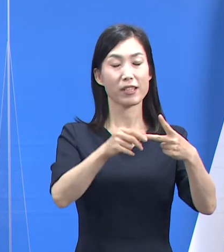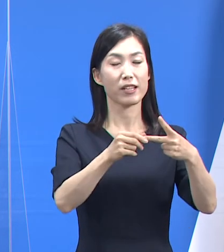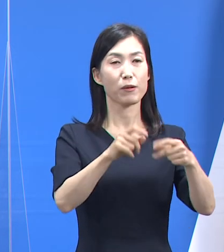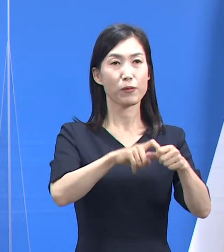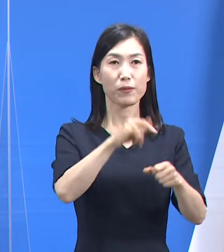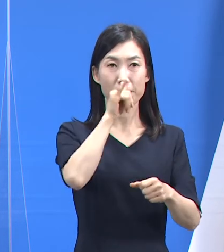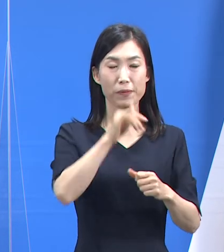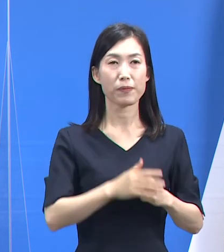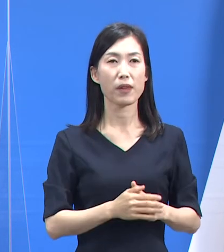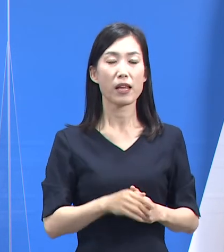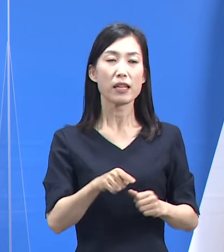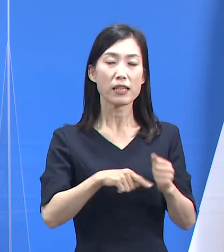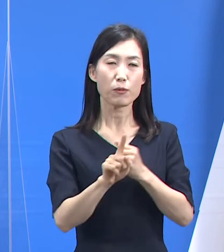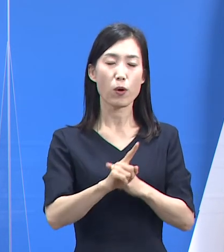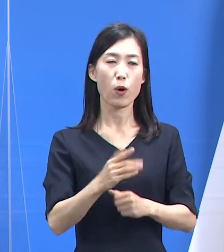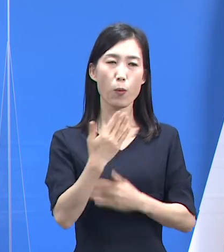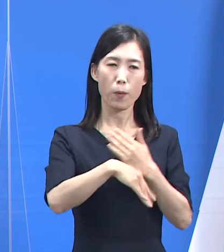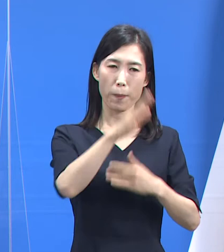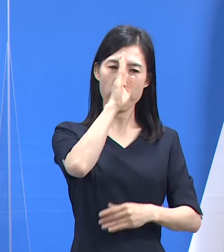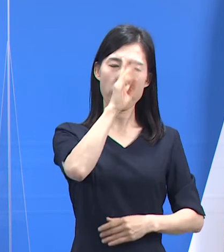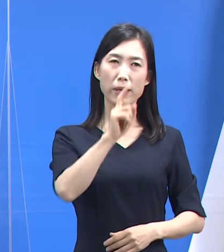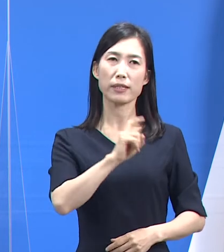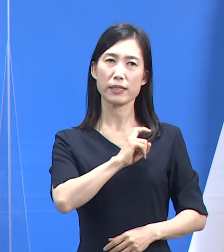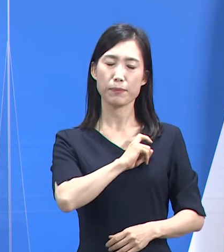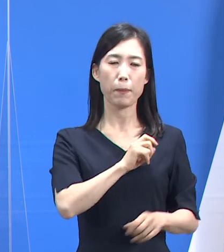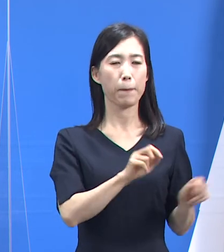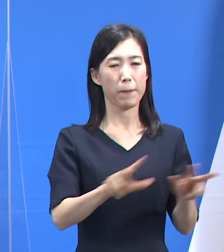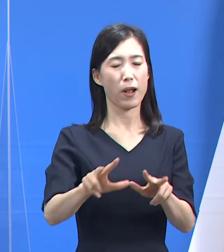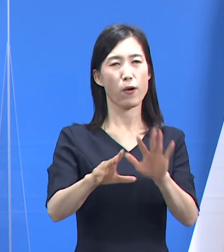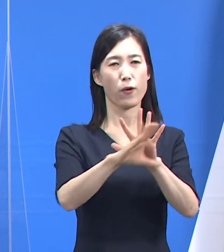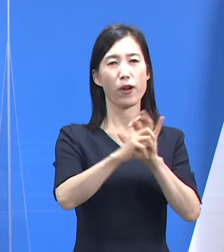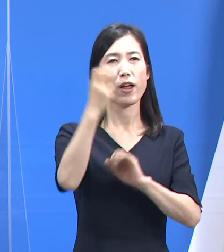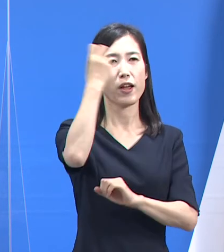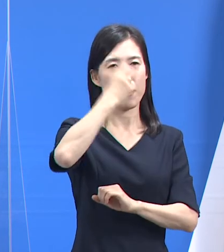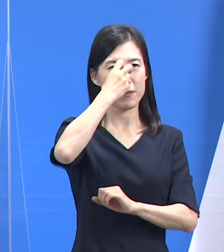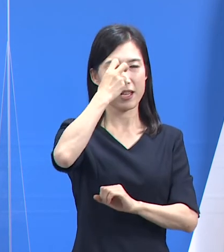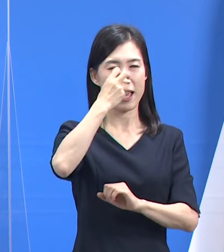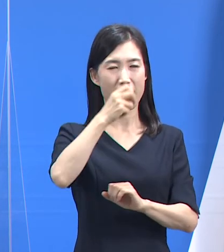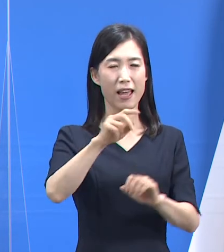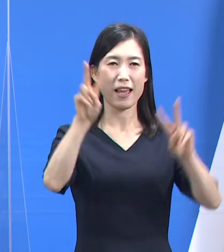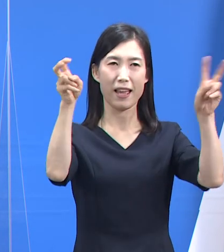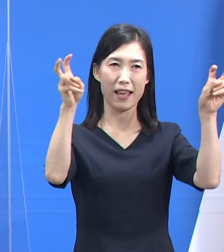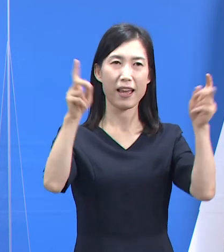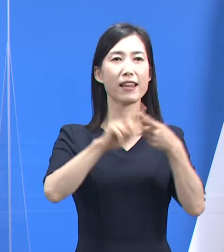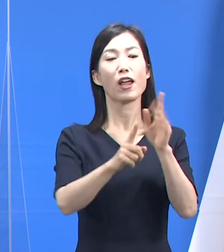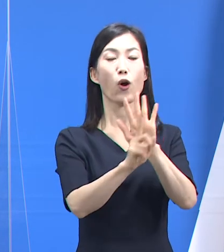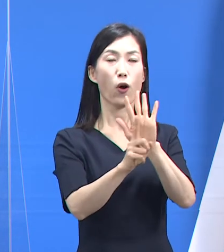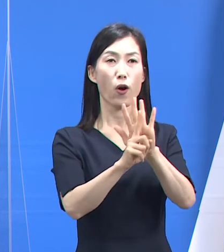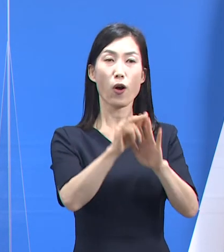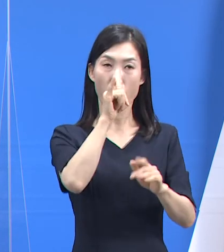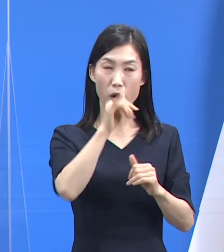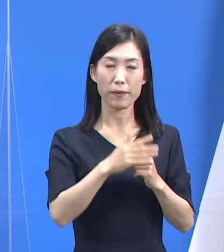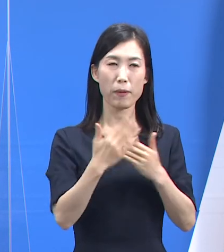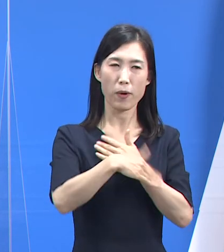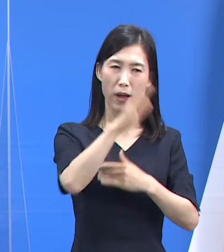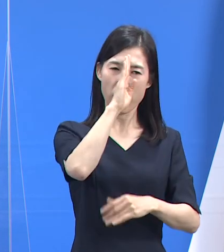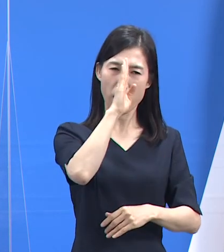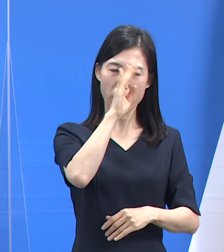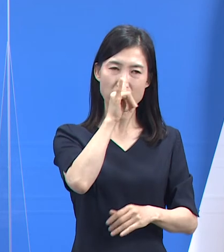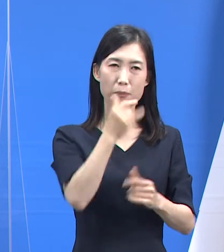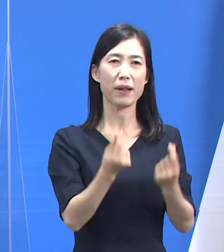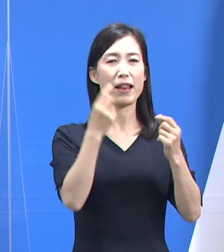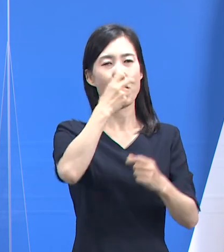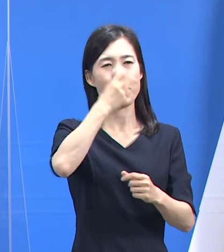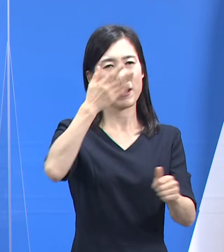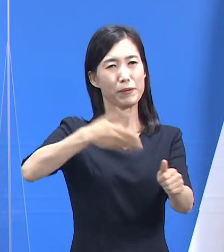도는 의심될 땐 주저없이 진단검사 슬로건 앞세워 유증상자 조기 발견에 집중해 왔습니다.